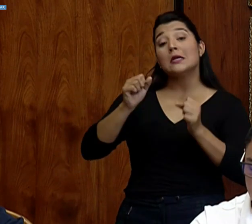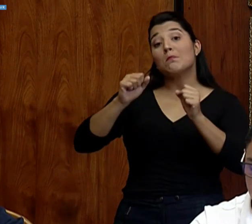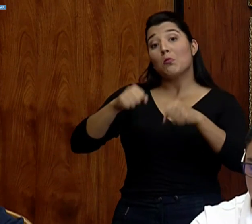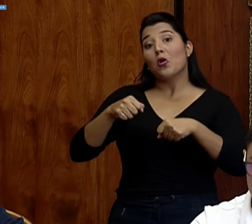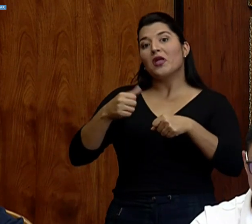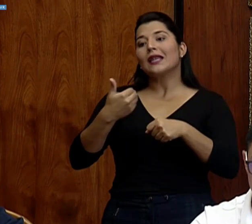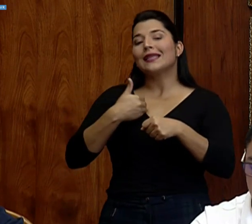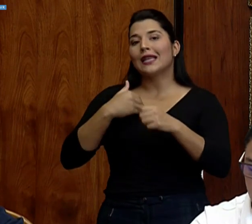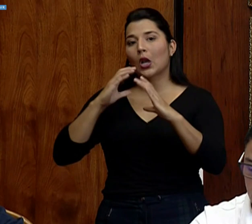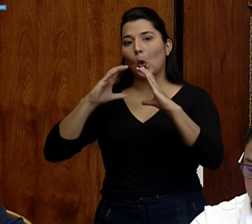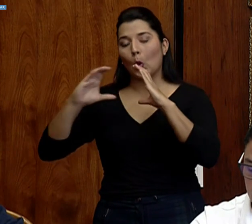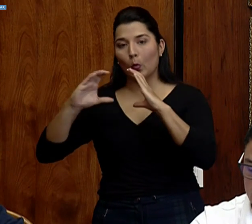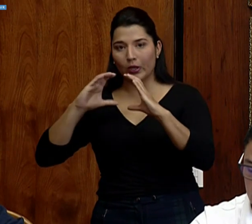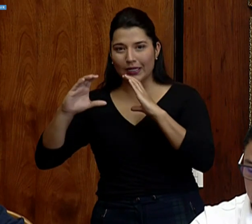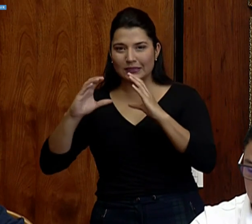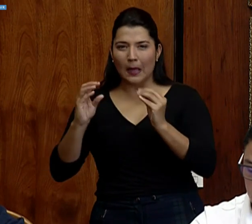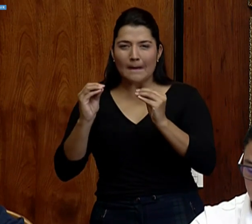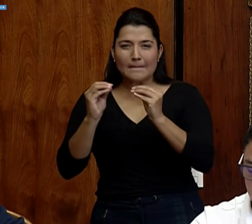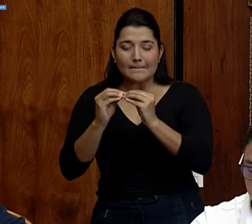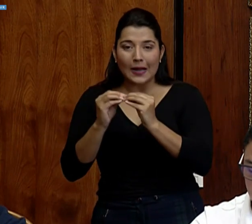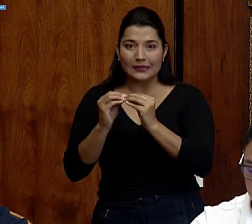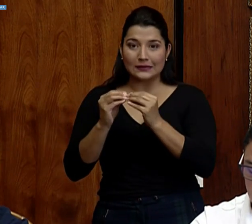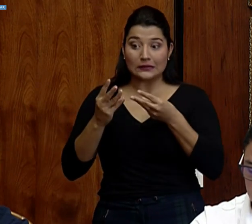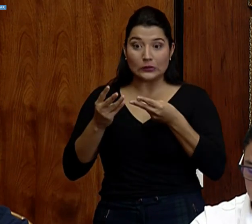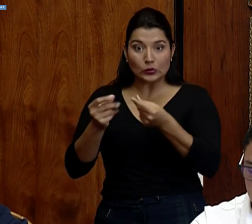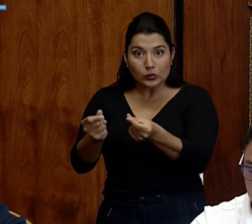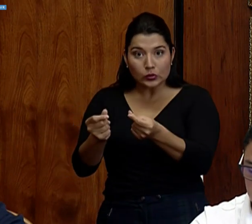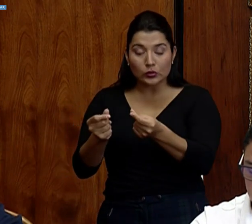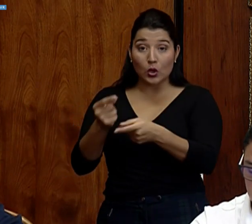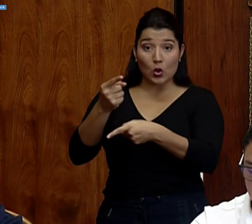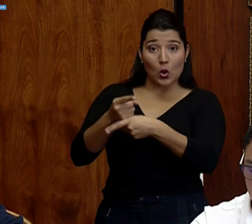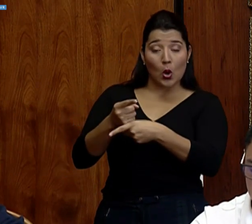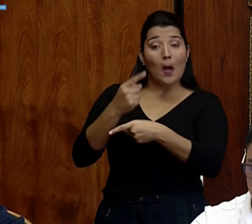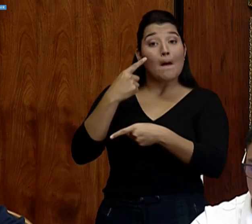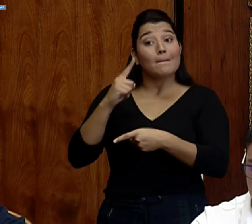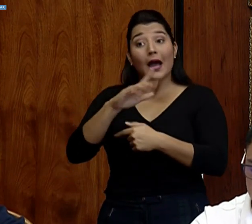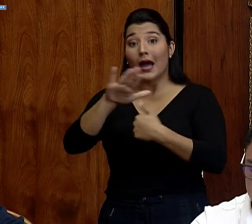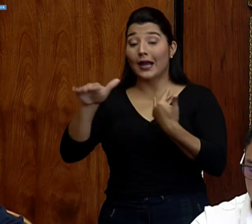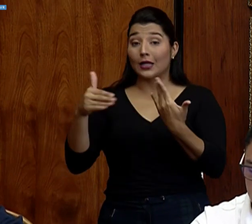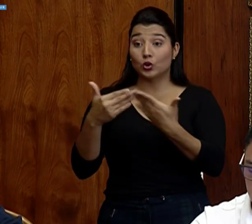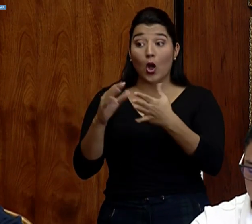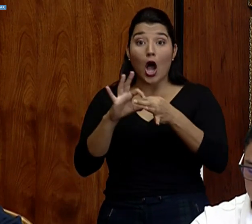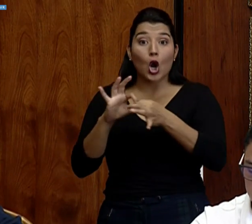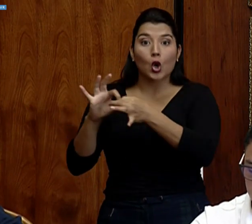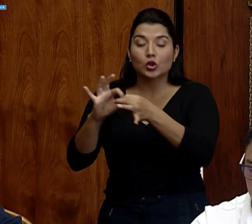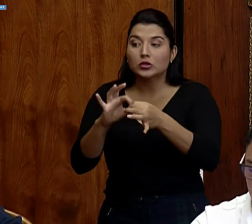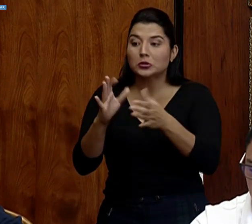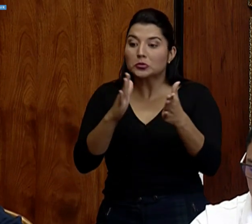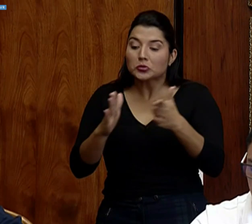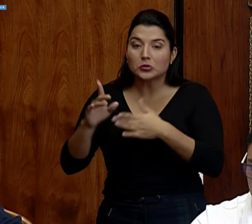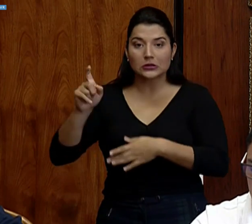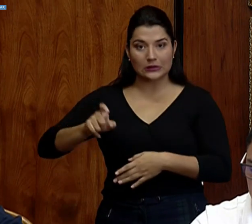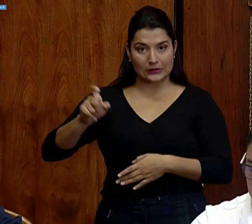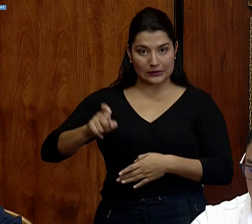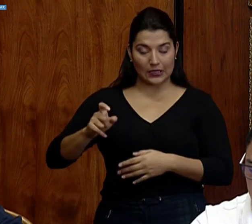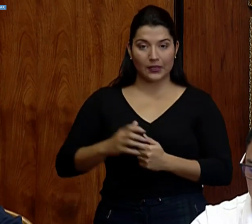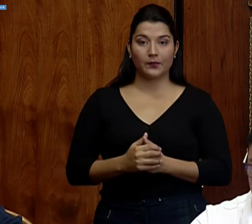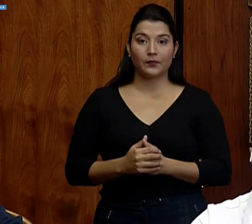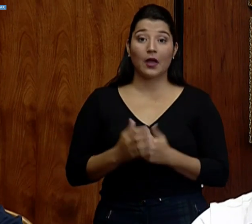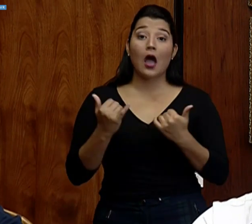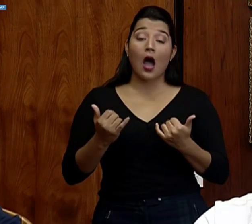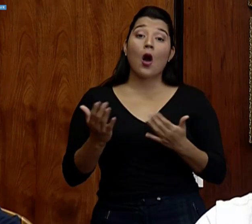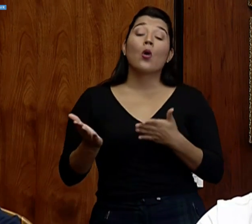de comunicación más ágil y oportuno para todas las coordinaciones que se requieran. Bueno, voy a darle